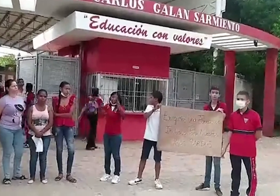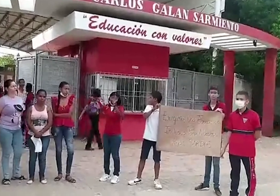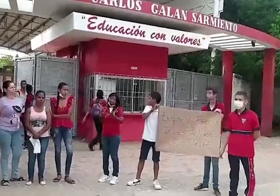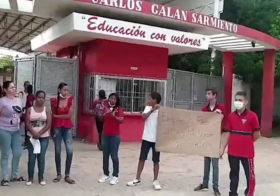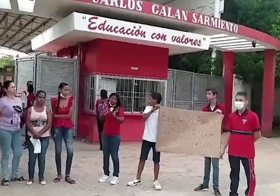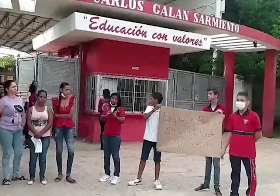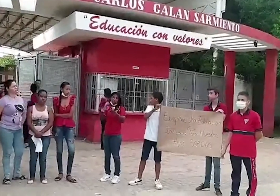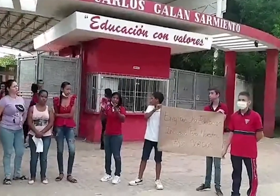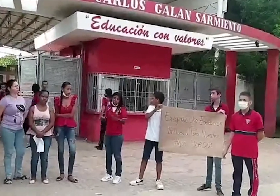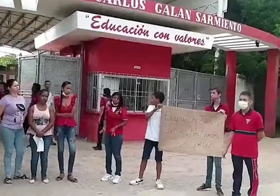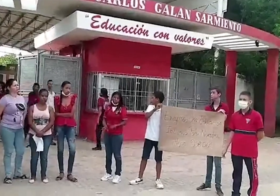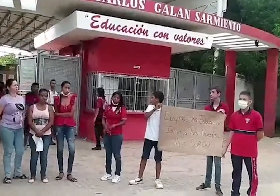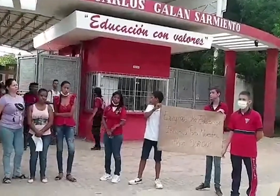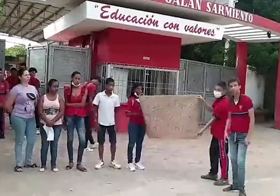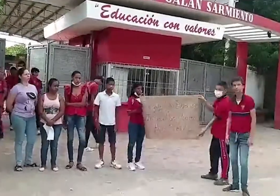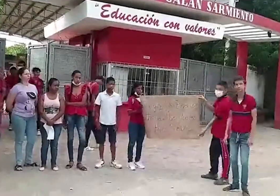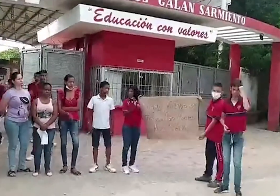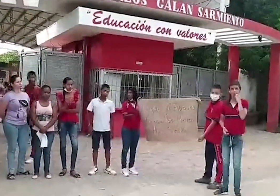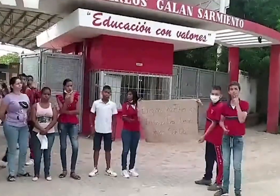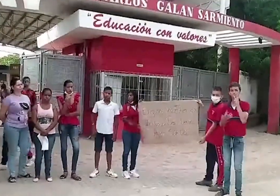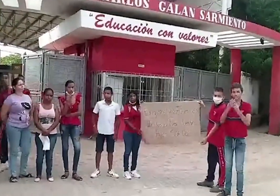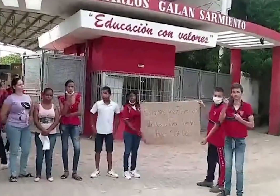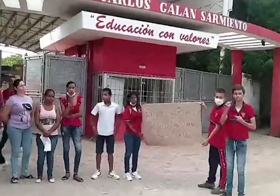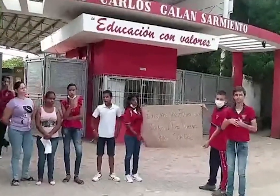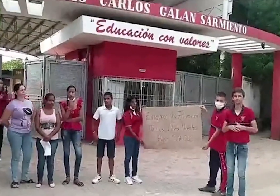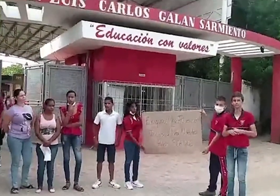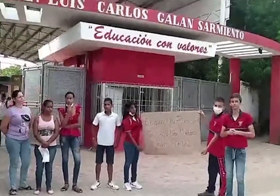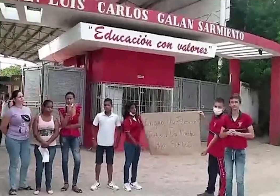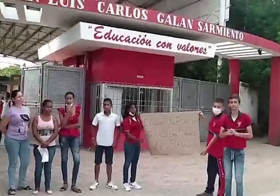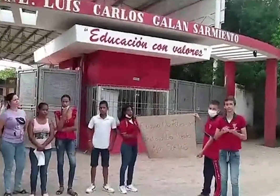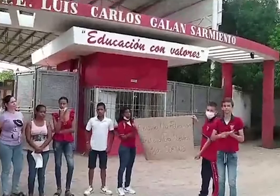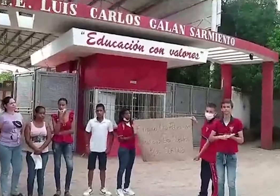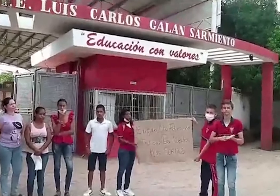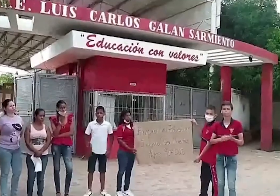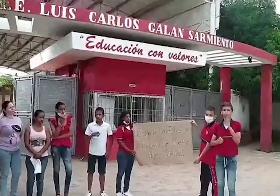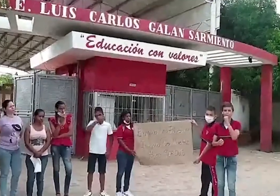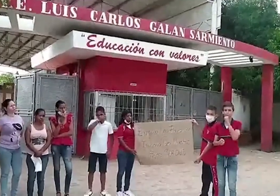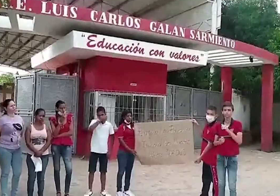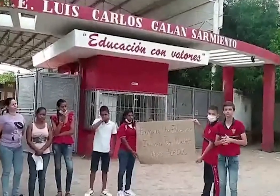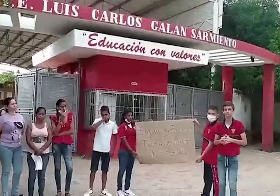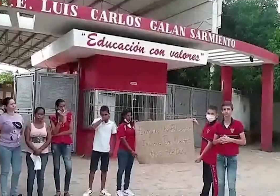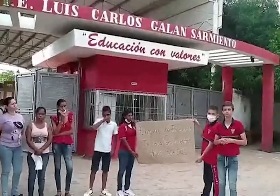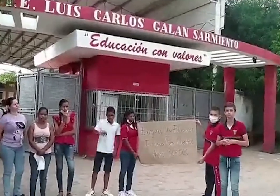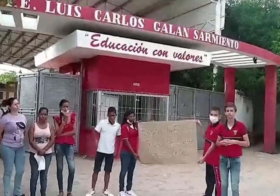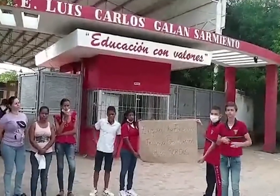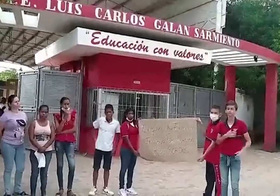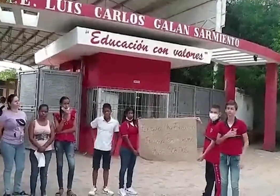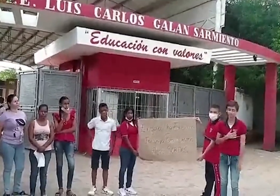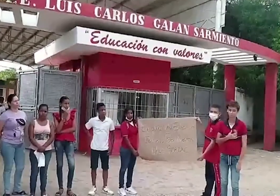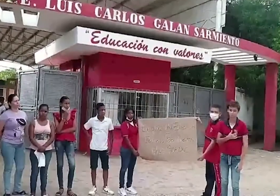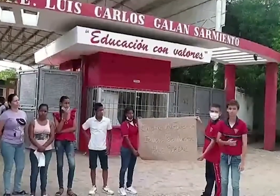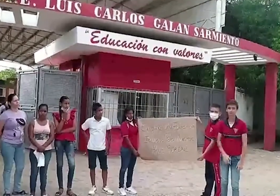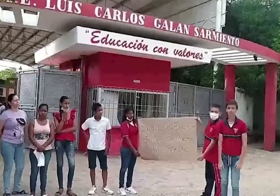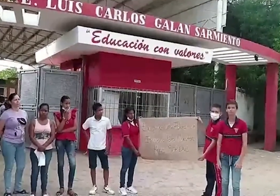poner una tarea no tenemos docentes bilingües ni intérpretes y eso me pone muy triste